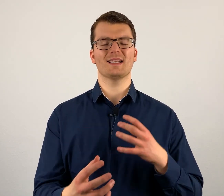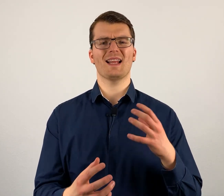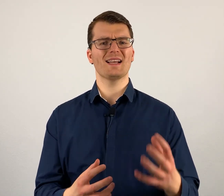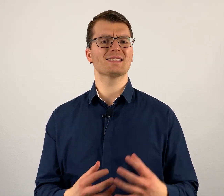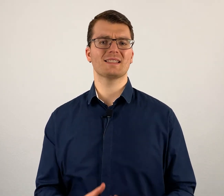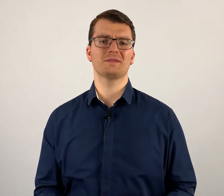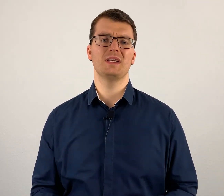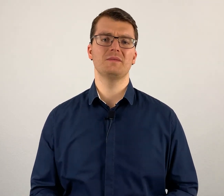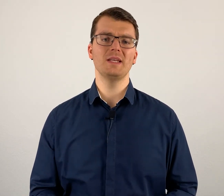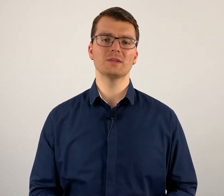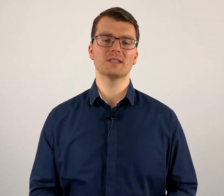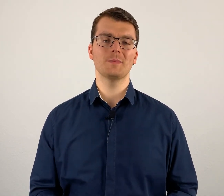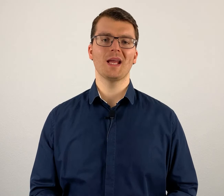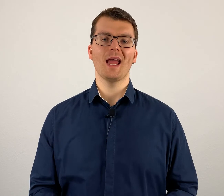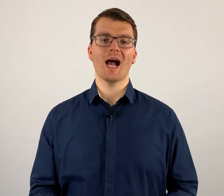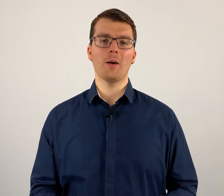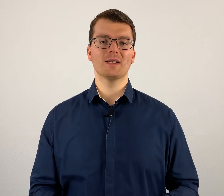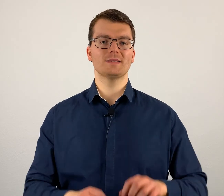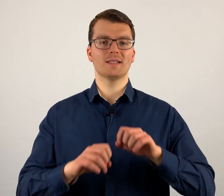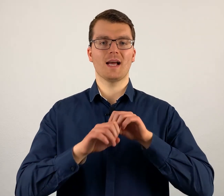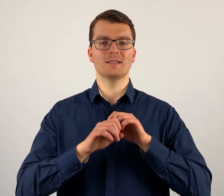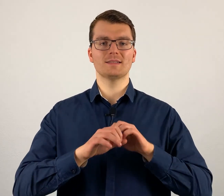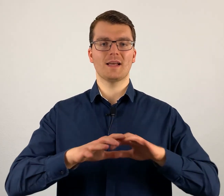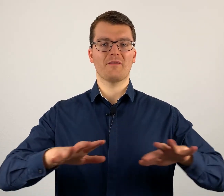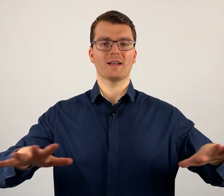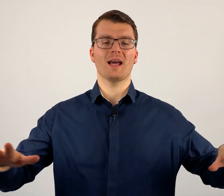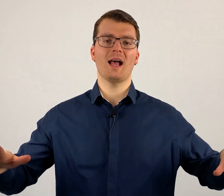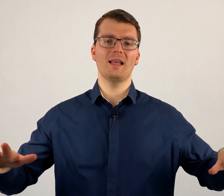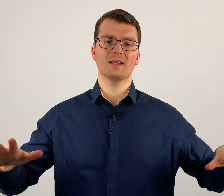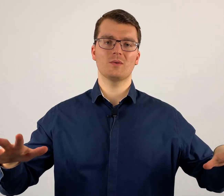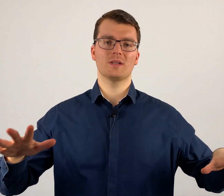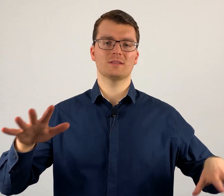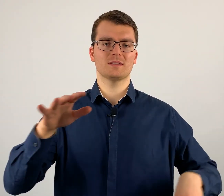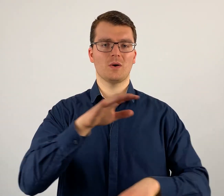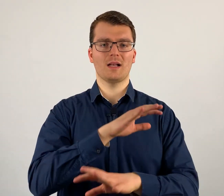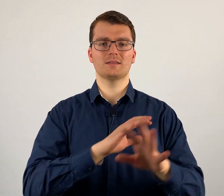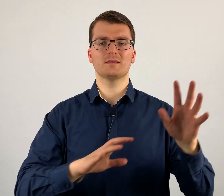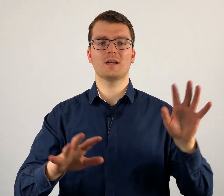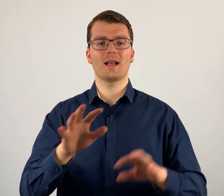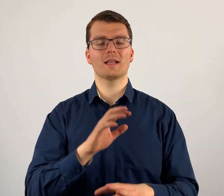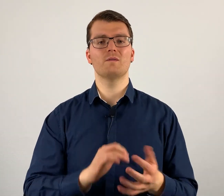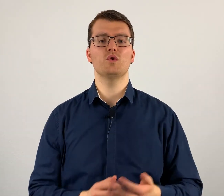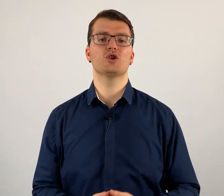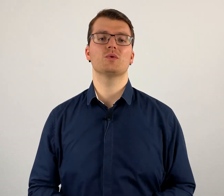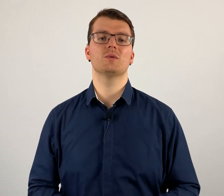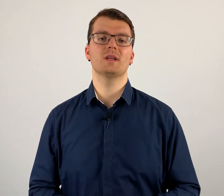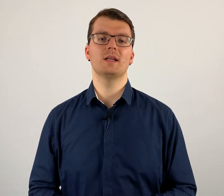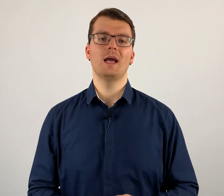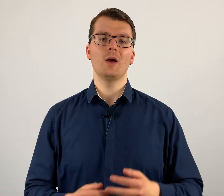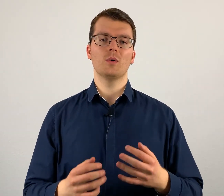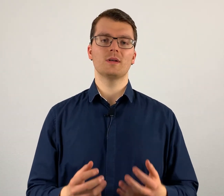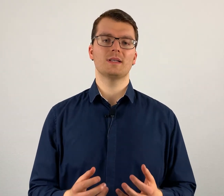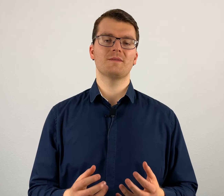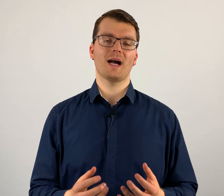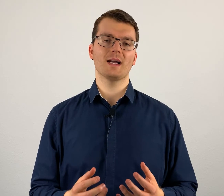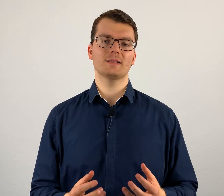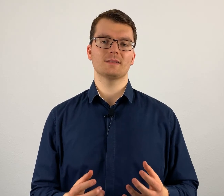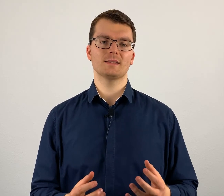ganz, ganz viele Videos gibt, aber die sind alle sehr verteilt und es ist auch alles relativ unstrukturiert. Und die Frage ist jetzt,